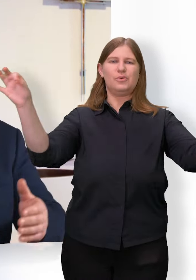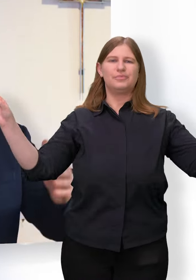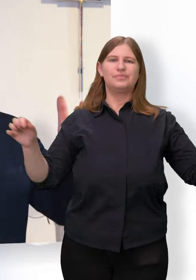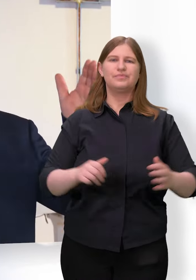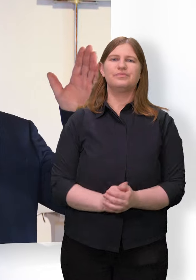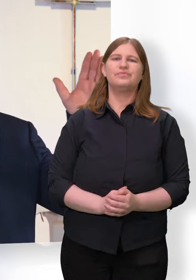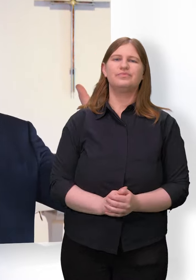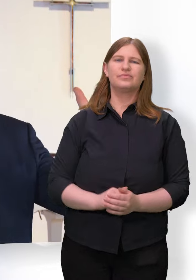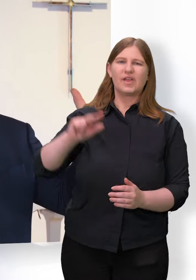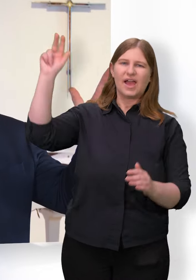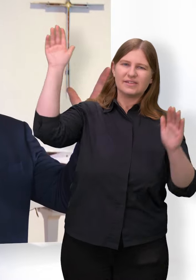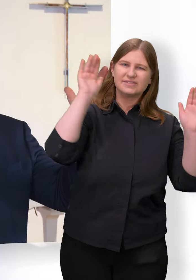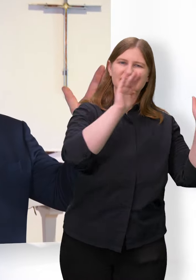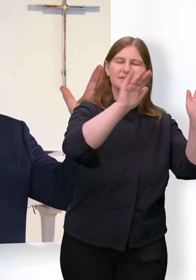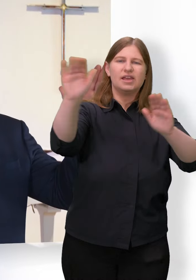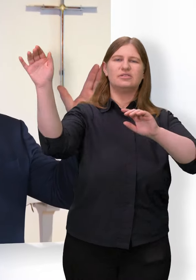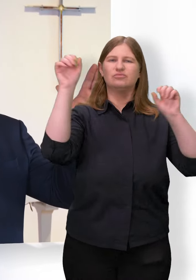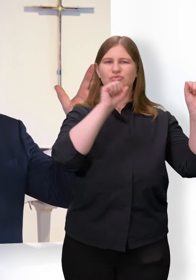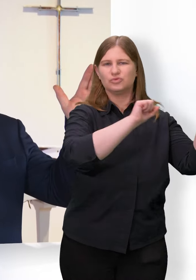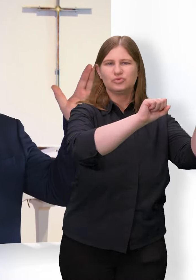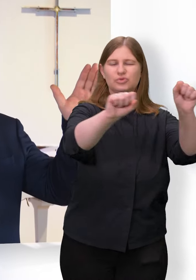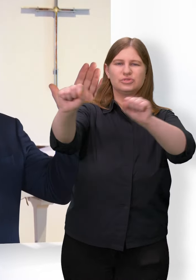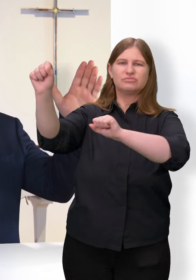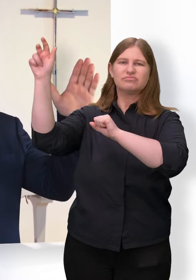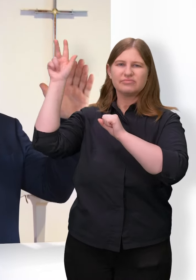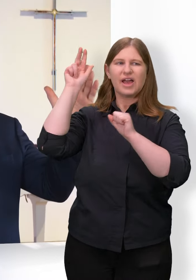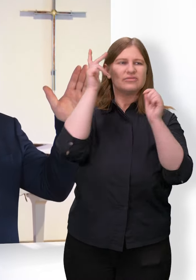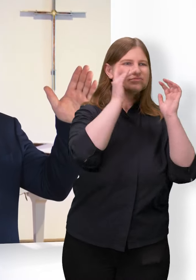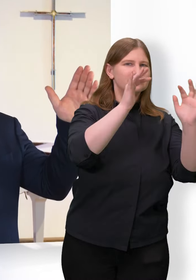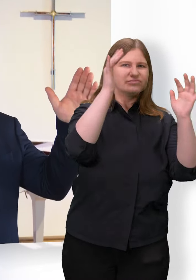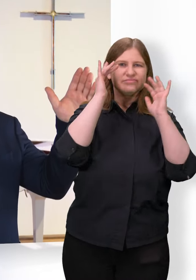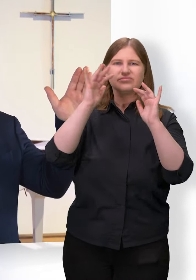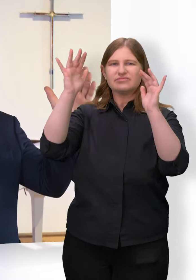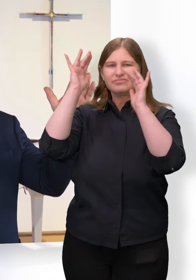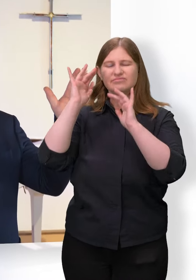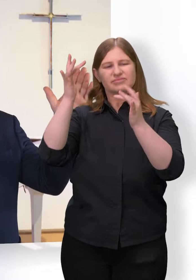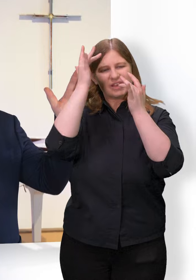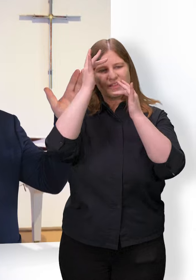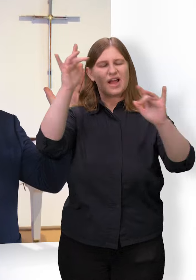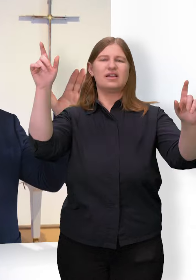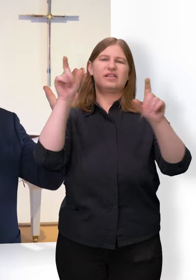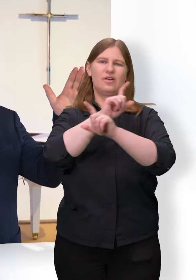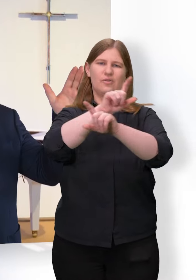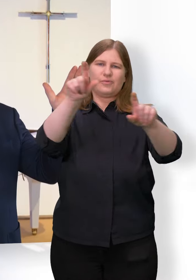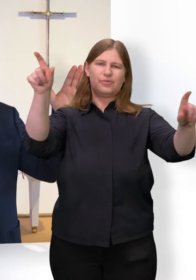Der Herr segne dich und behüte dich. Der Herr lasse sein Angesicht leuchten über dir und sei dir gnädig.